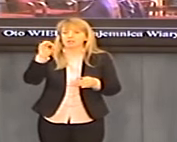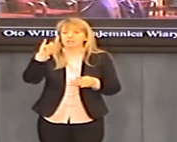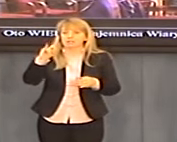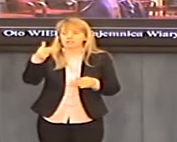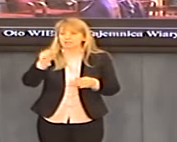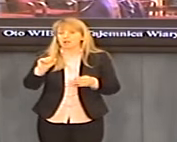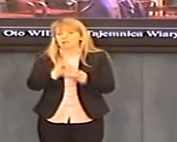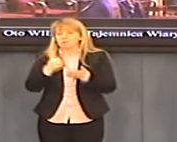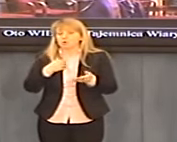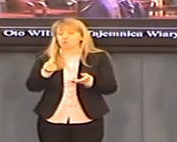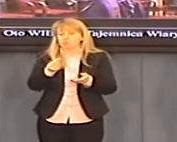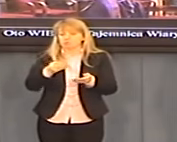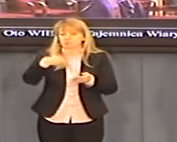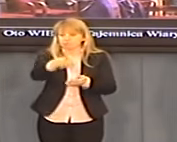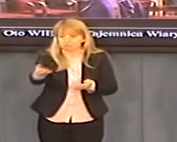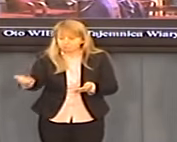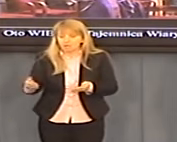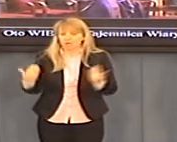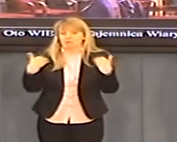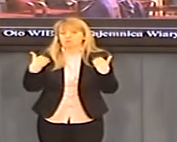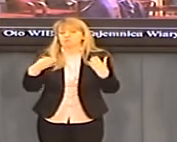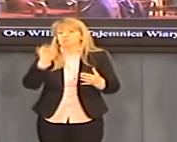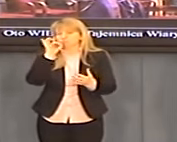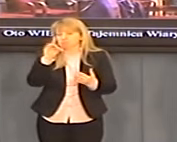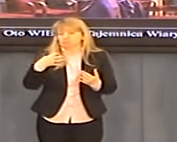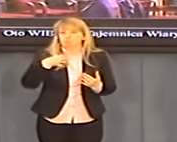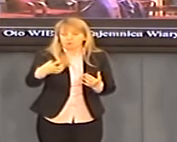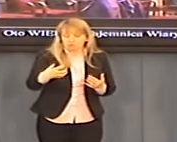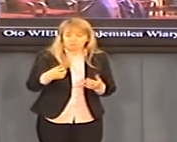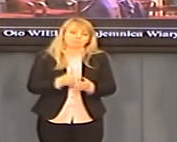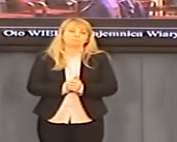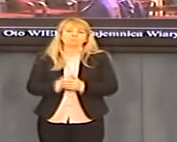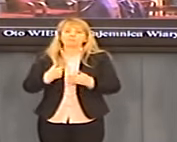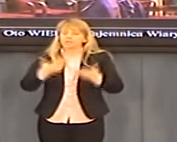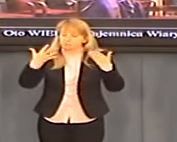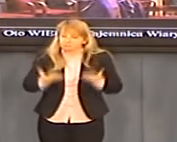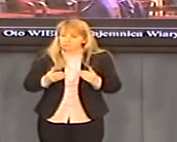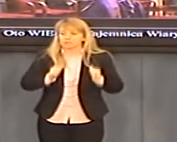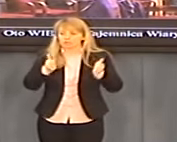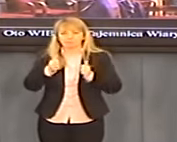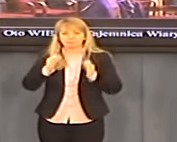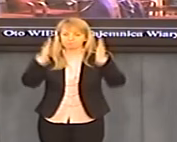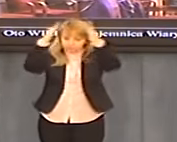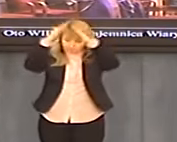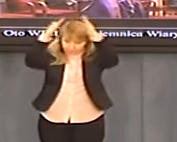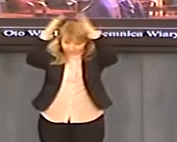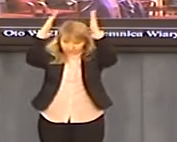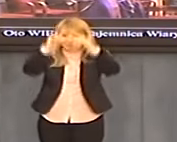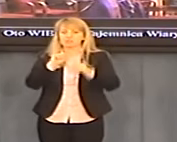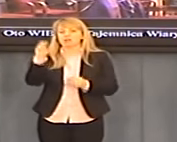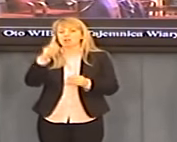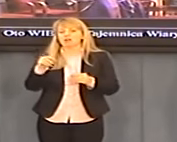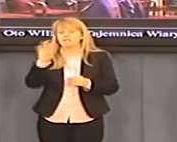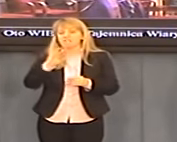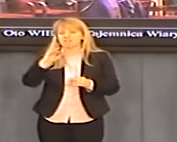pieniądze. Chciałbym, żeby też papież Franciszek I pochylił się nad problemem